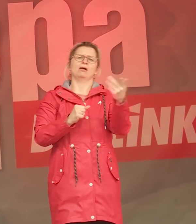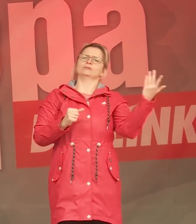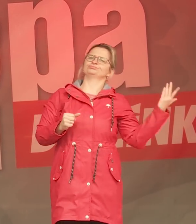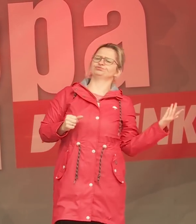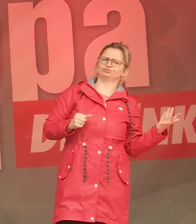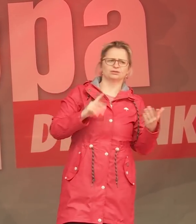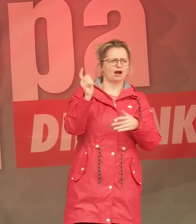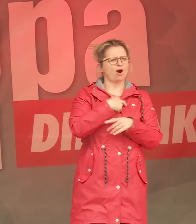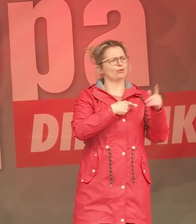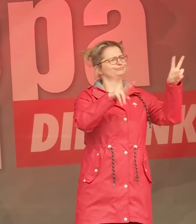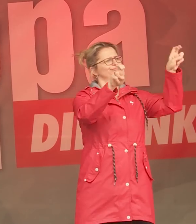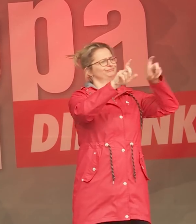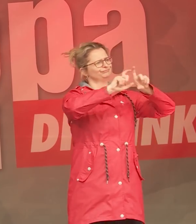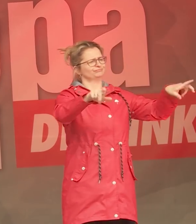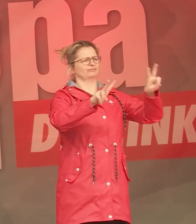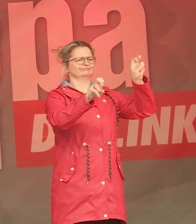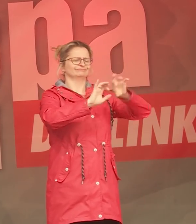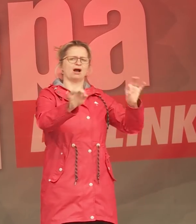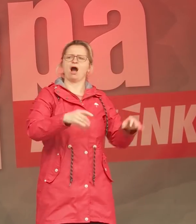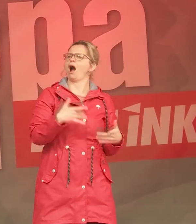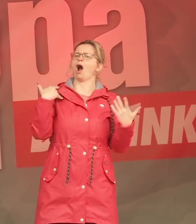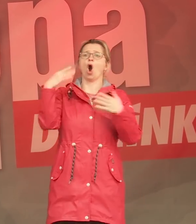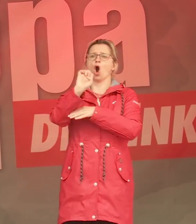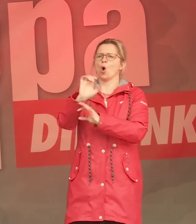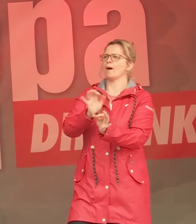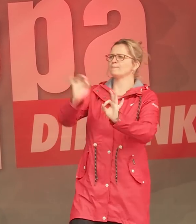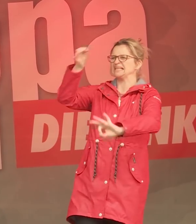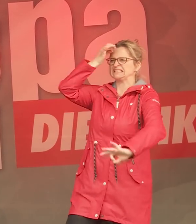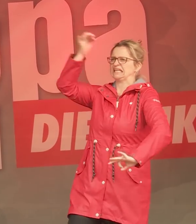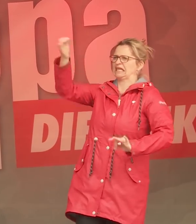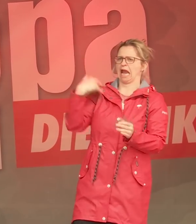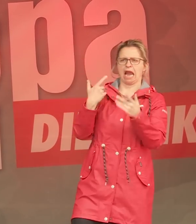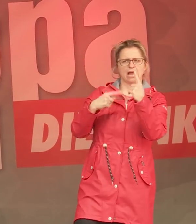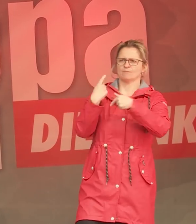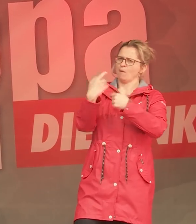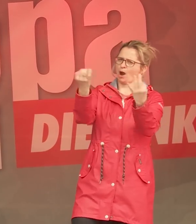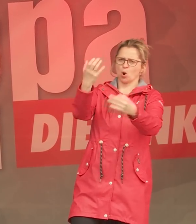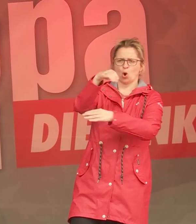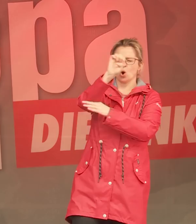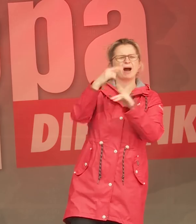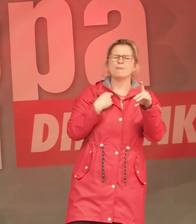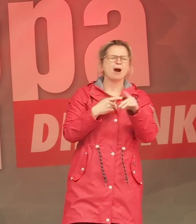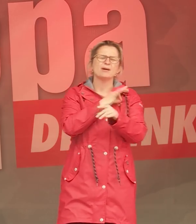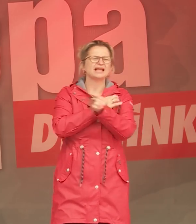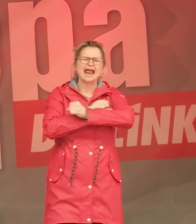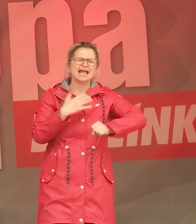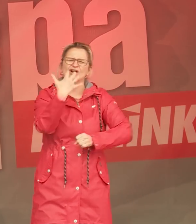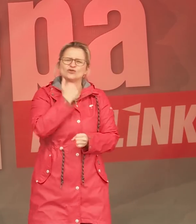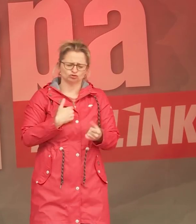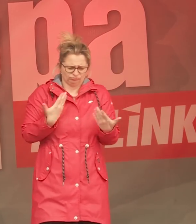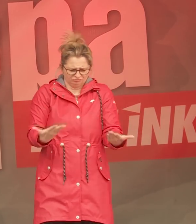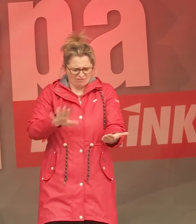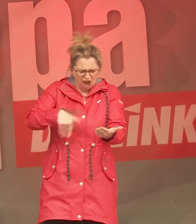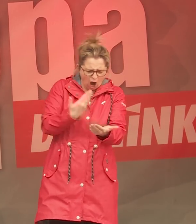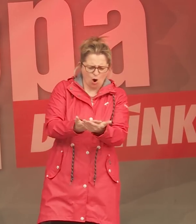Dingen mit Losungen rausgehen, wie die beste Idee, die Europa hatte, ist Europa, wollen wir als Linke konkret das machen, was unsere